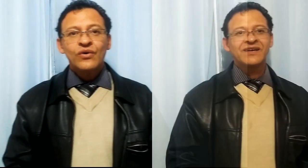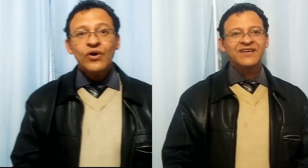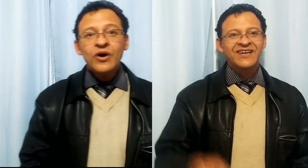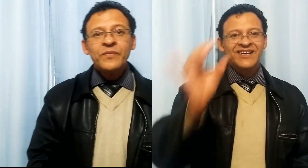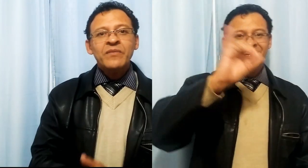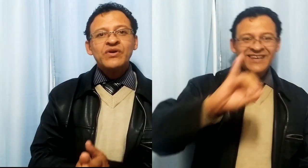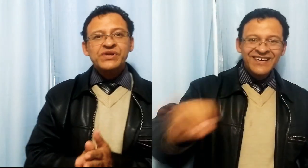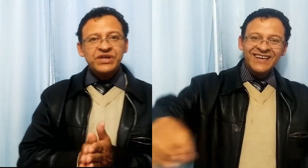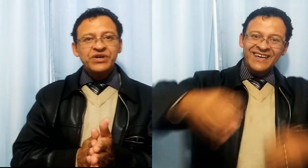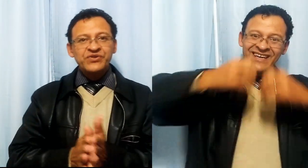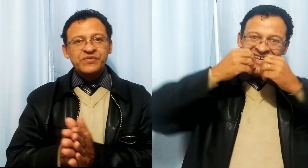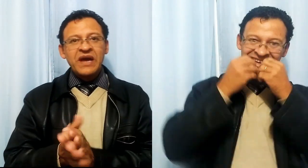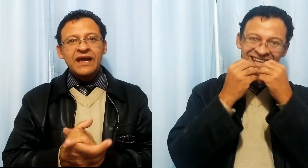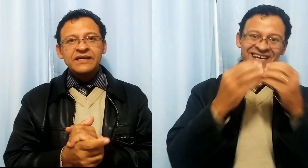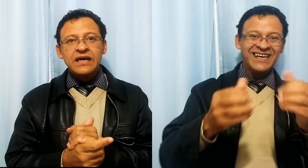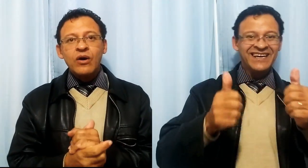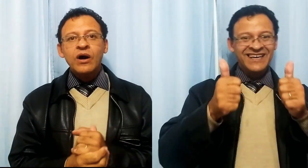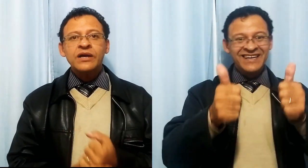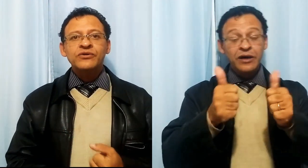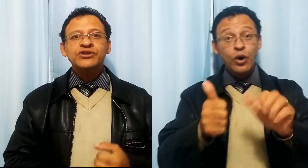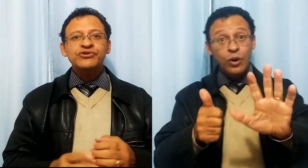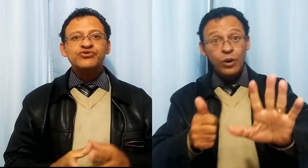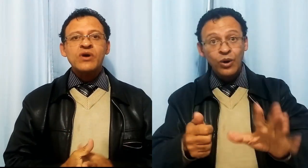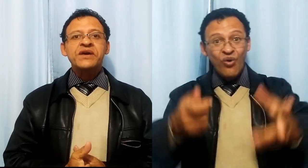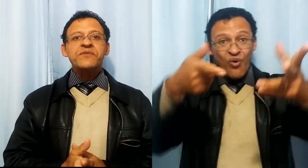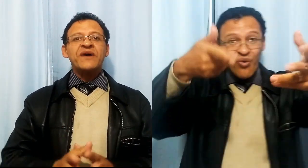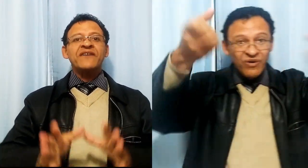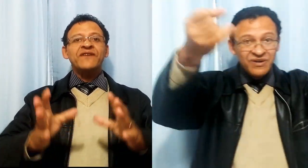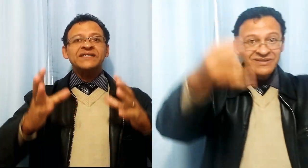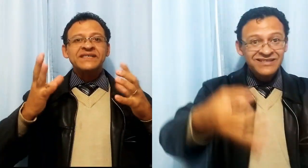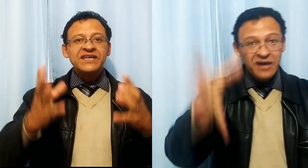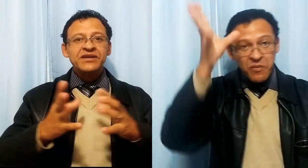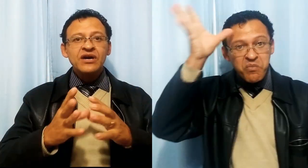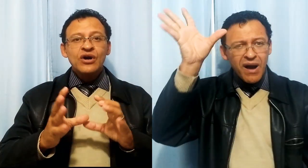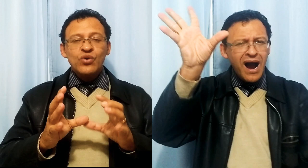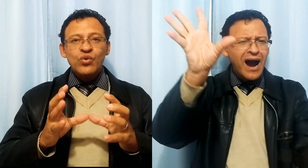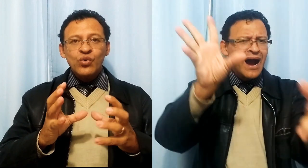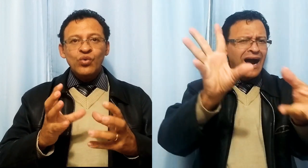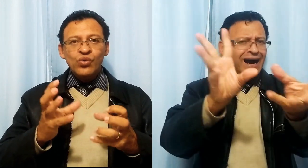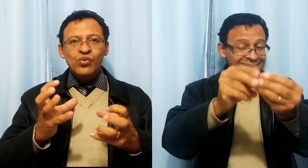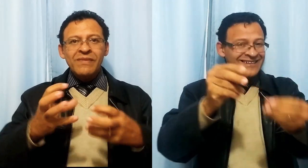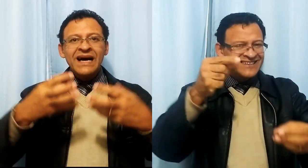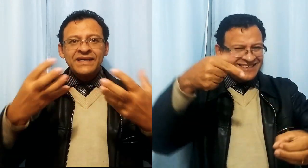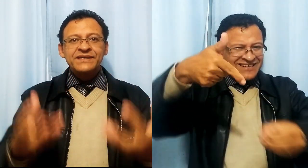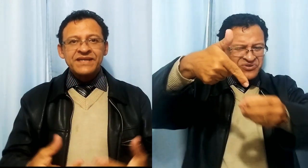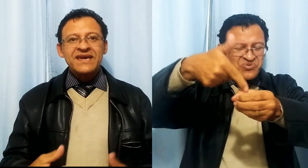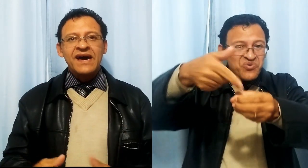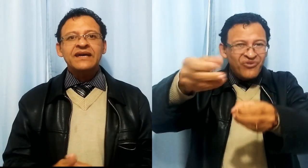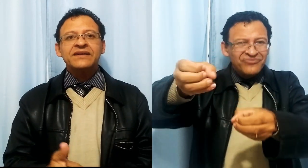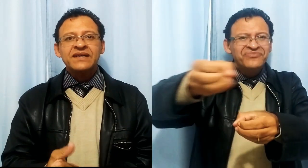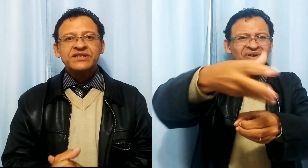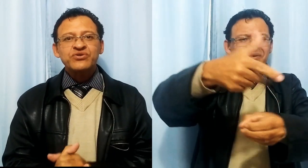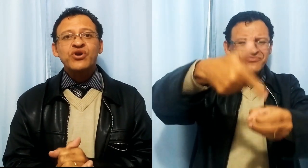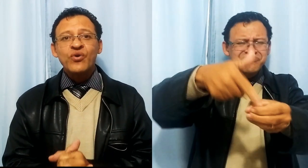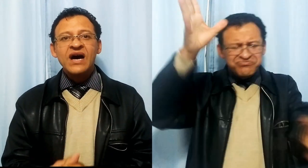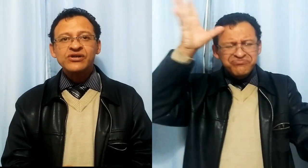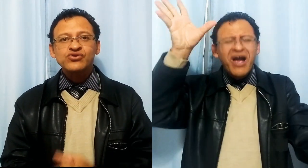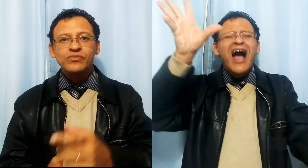Opa meus queridos, beleza? Olha, hoje eu estou aqui para fazer uma resenha aí, trazer o que eu acho sobre